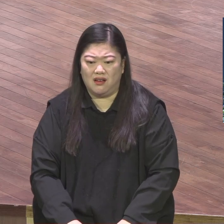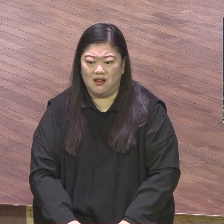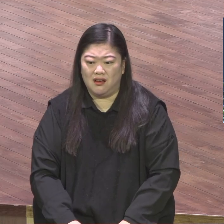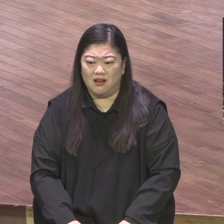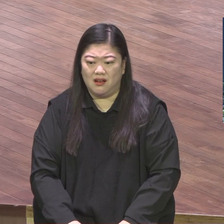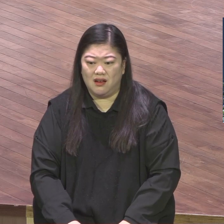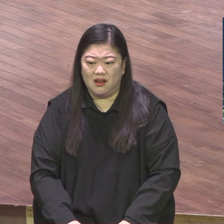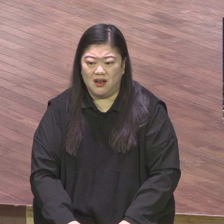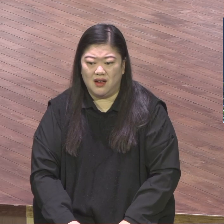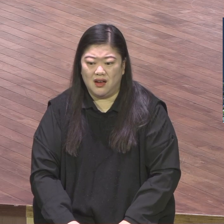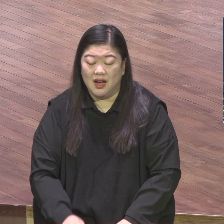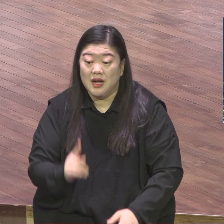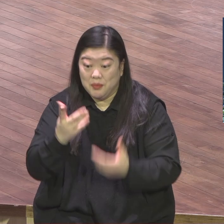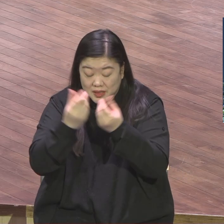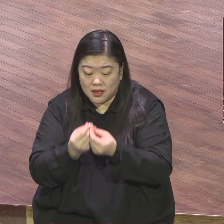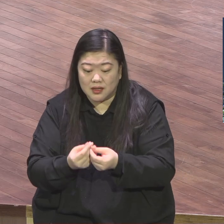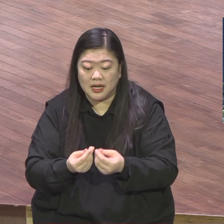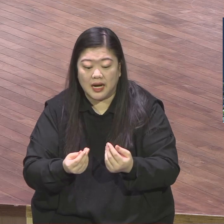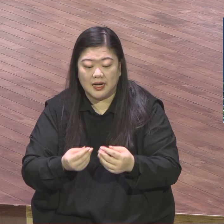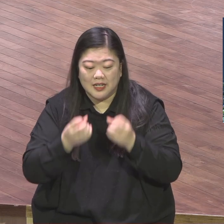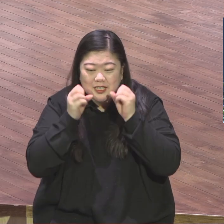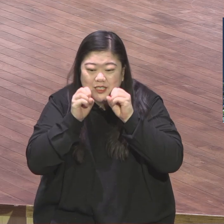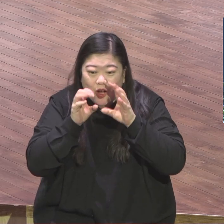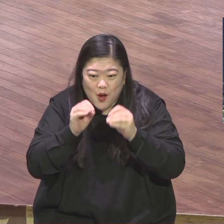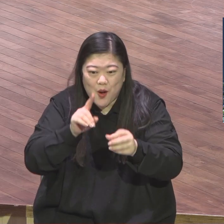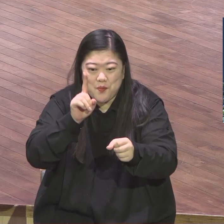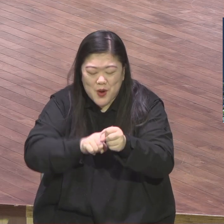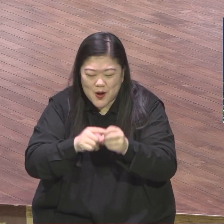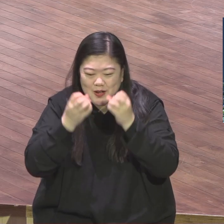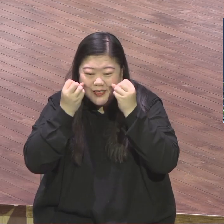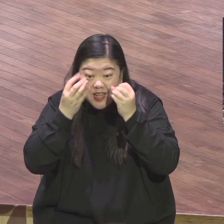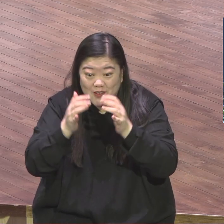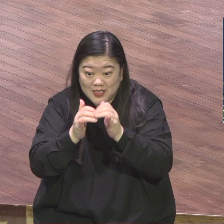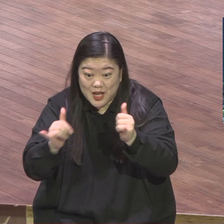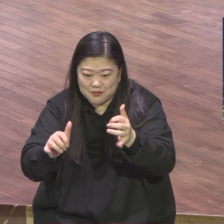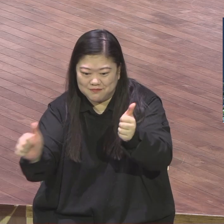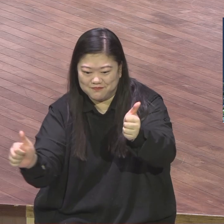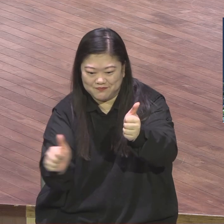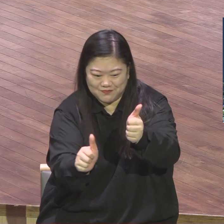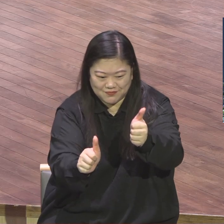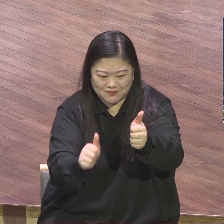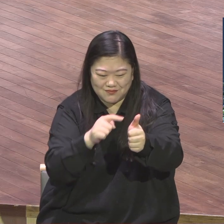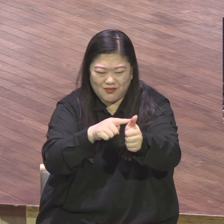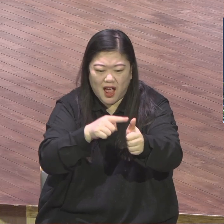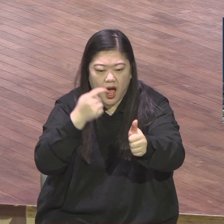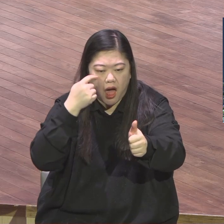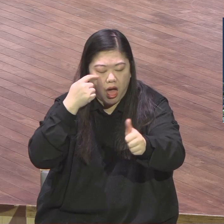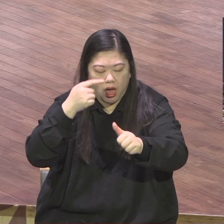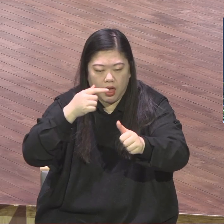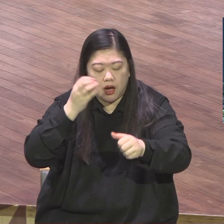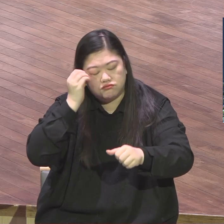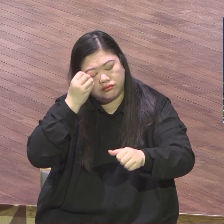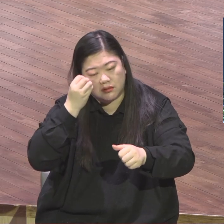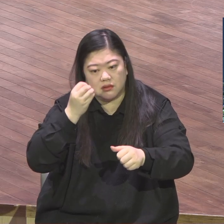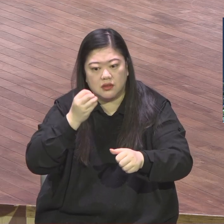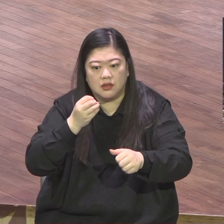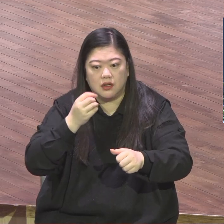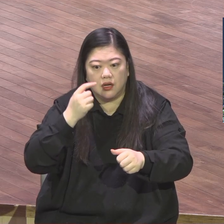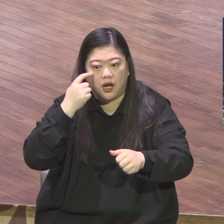하나님께서 직분이 있는지 없는지도 내게 직분이 주어졌는데도 내가 집살지 장로인지 권살지 내게 무슨